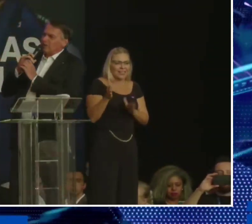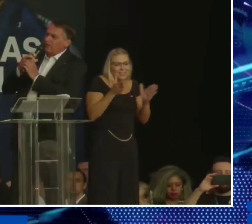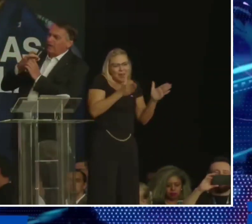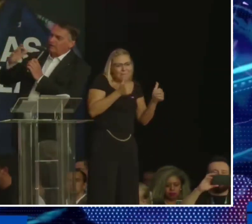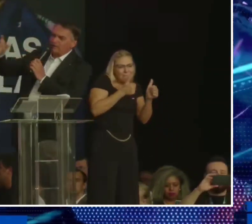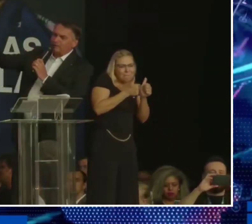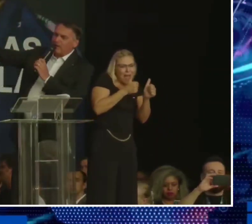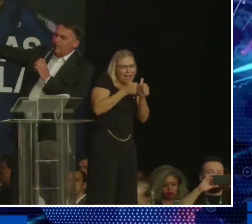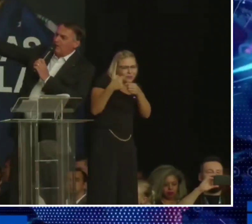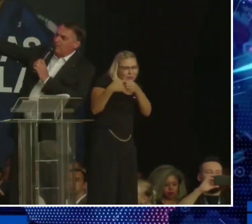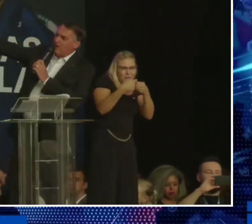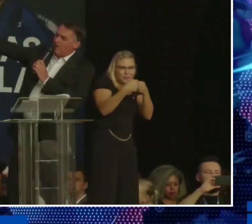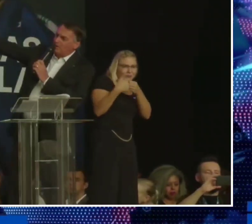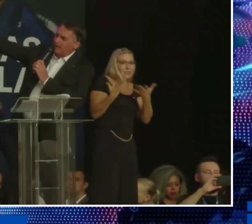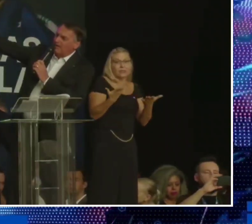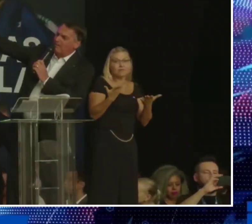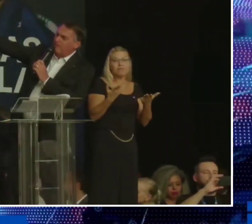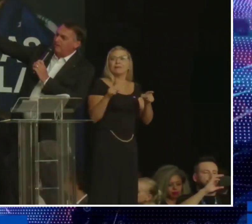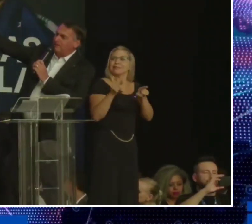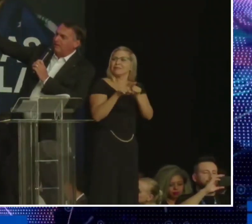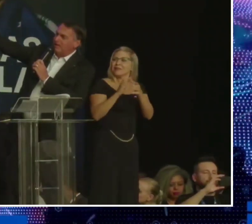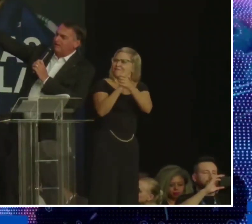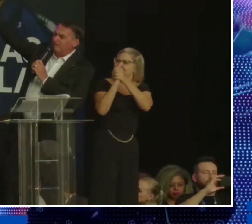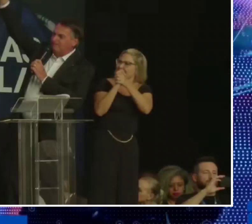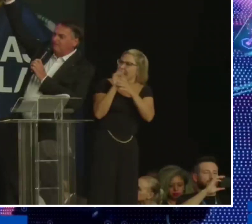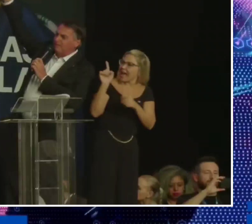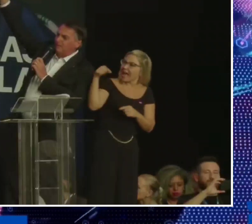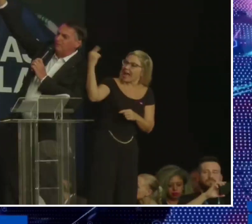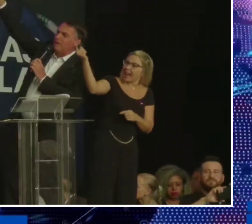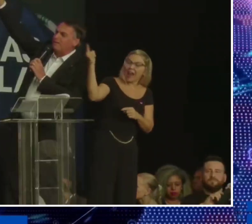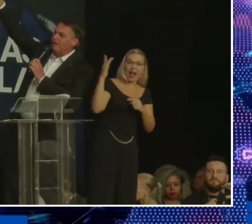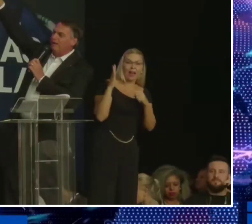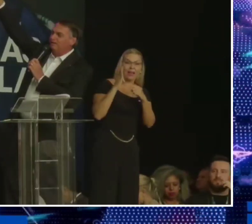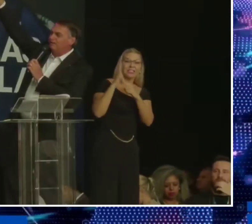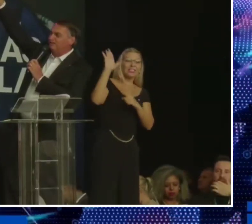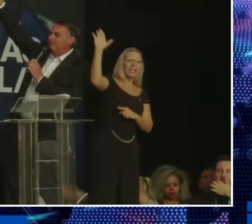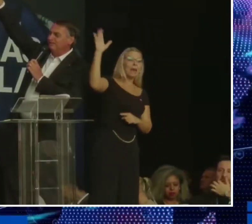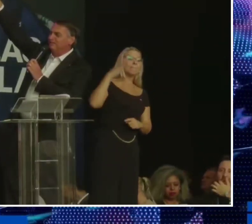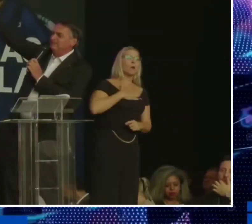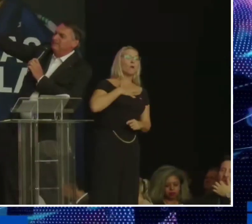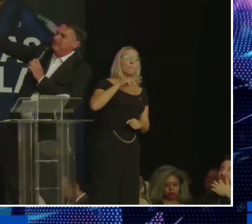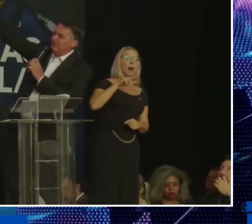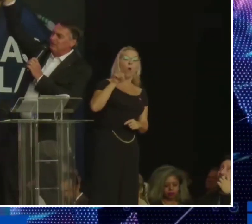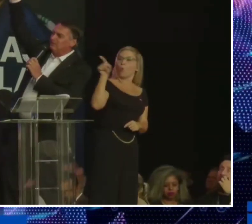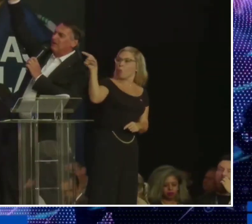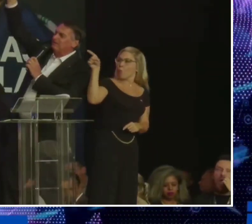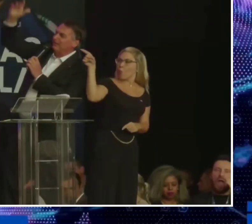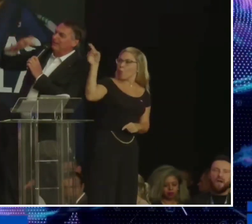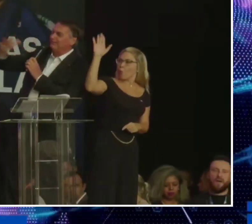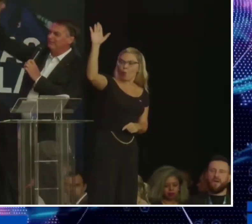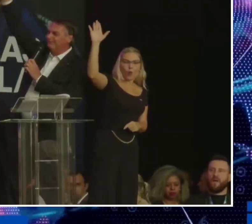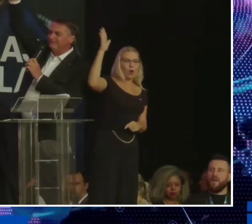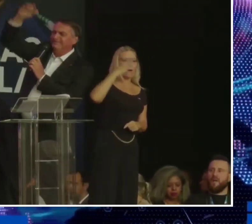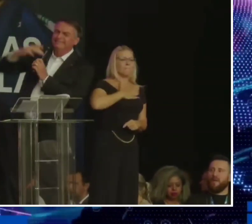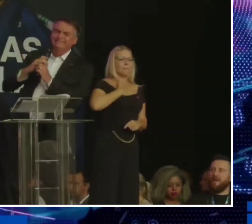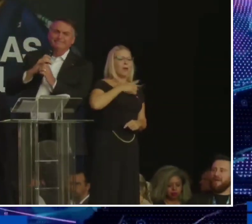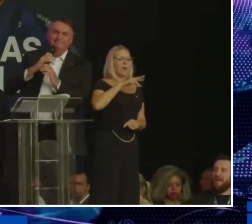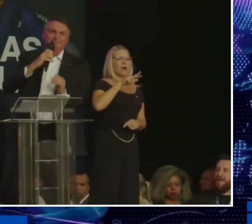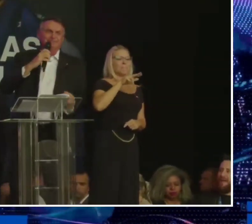do quero saudar meu irmão que está lá na ponta direita. Levanta o braço, é Renato. Levanta o braço, é Renato.